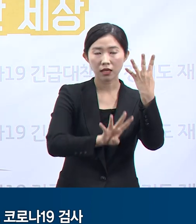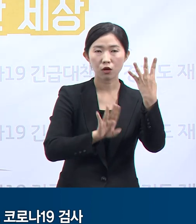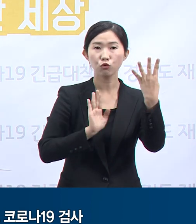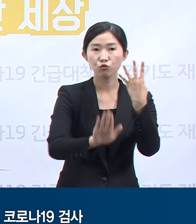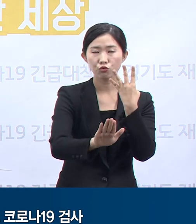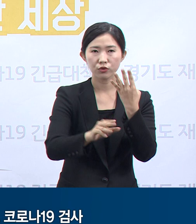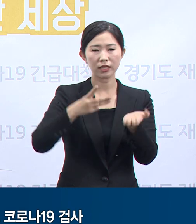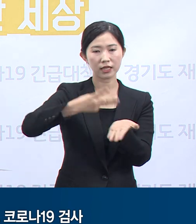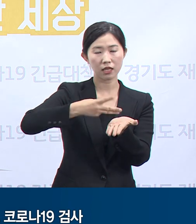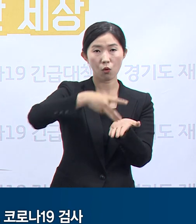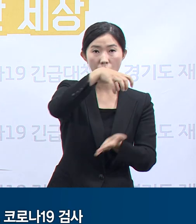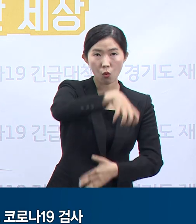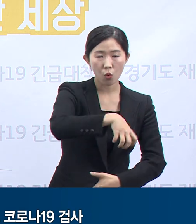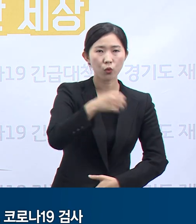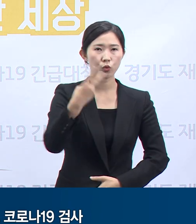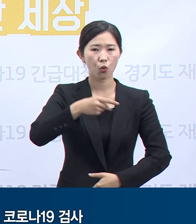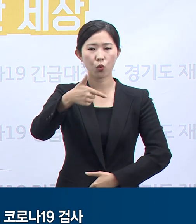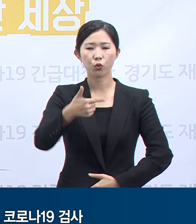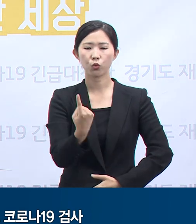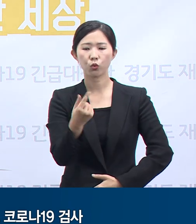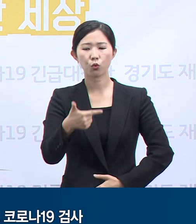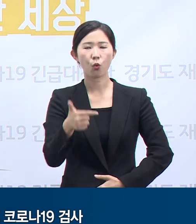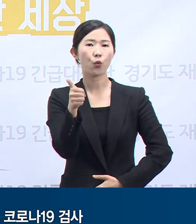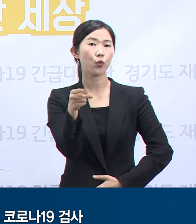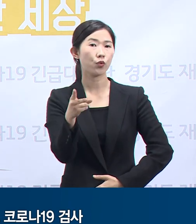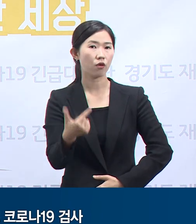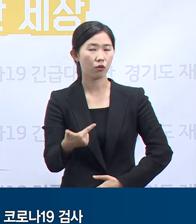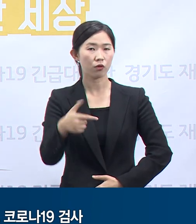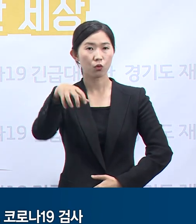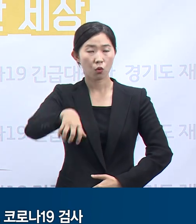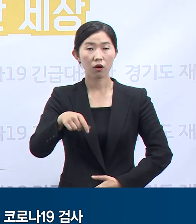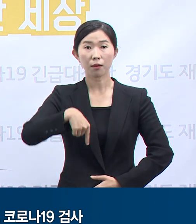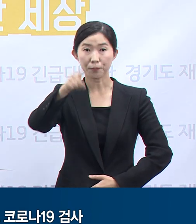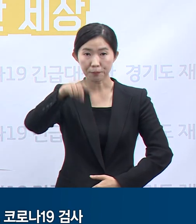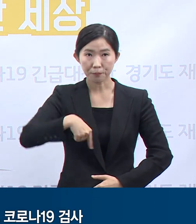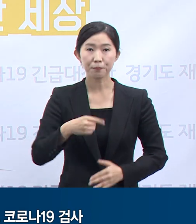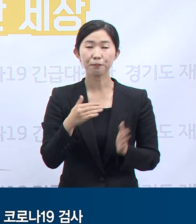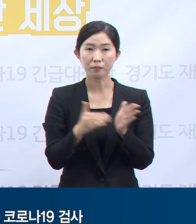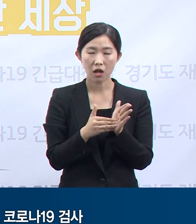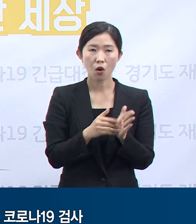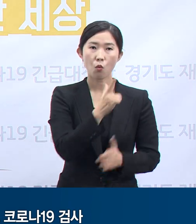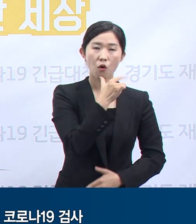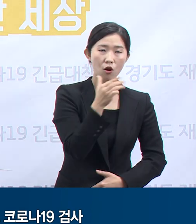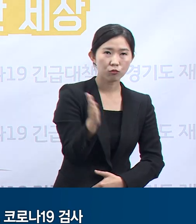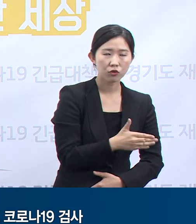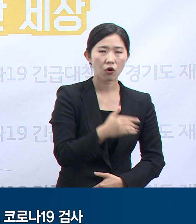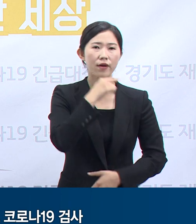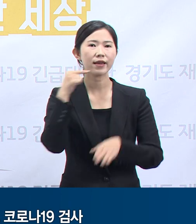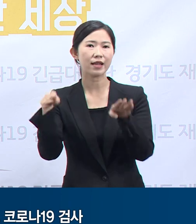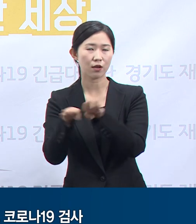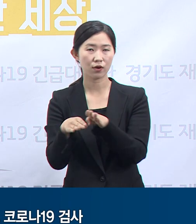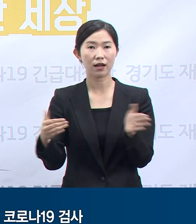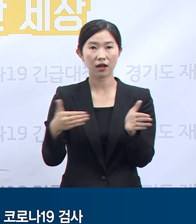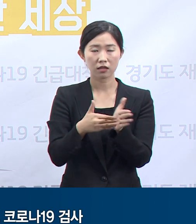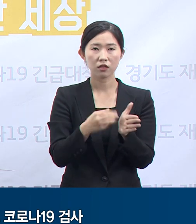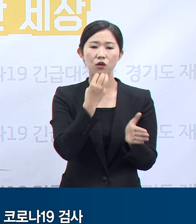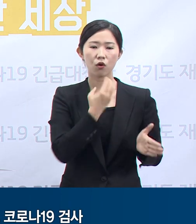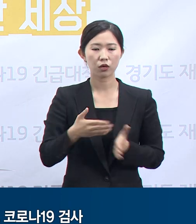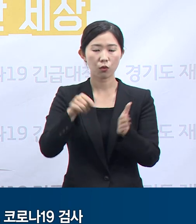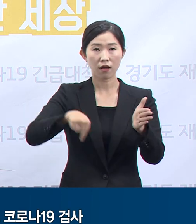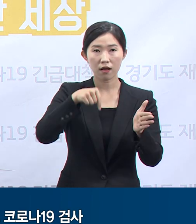용산구 이태원동과 논현동에 갔던 사람은 누구나 17일 일요일까지 경기내내 보건소와